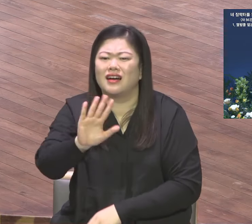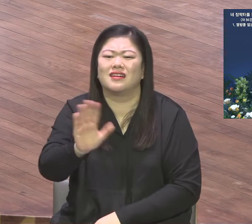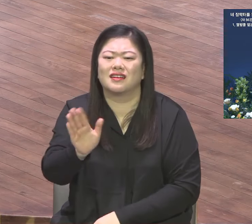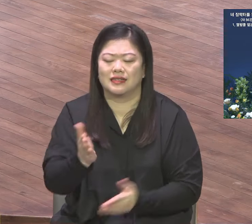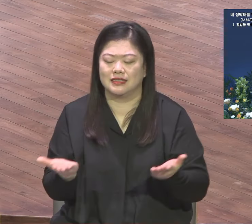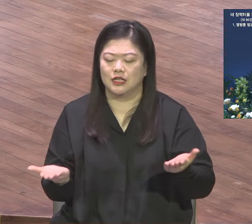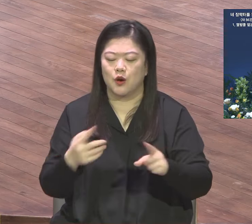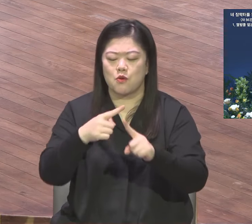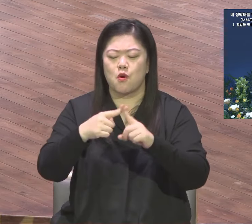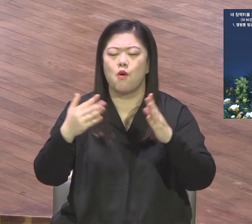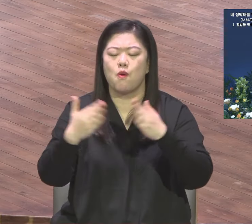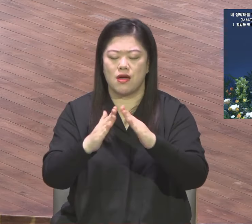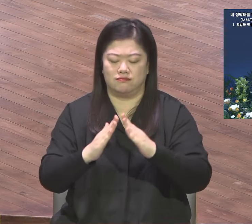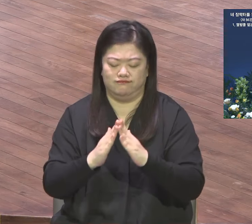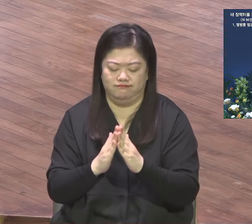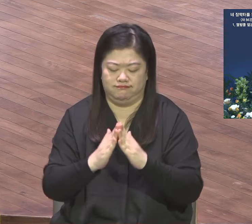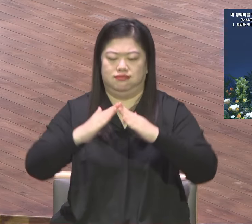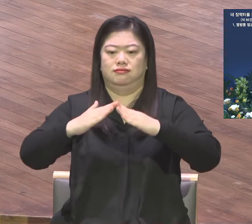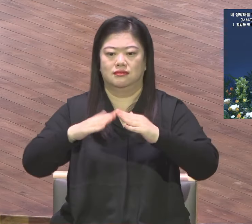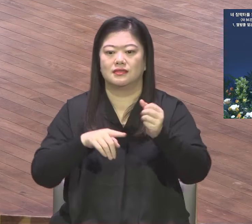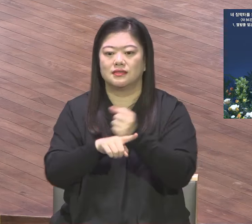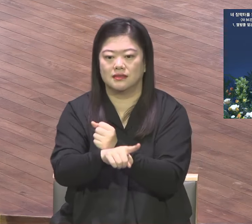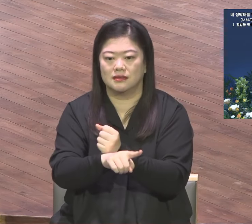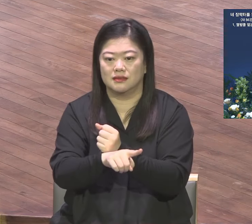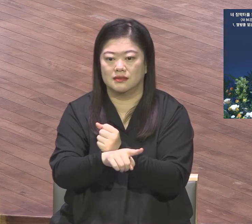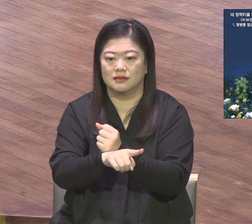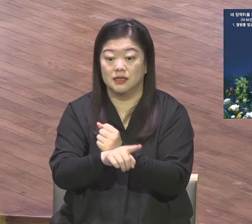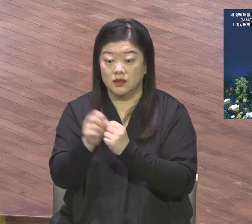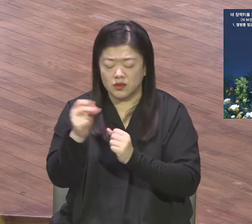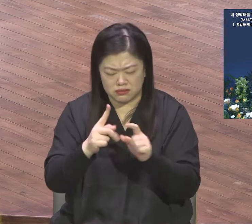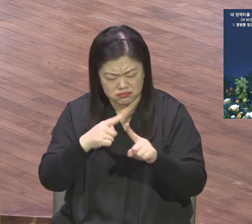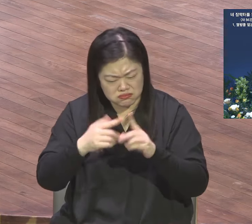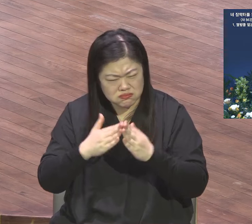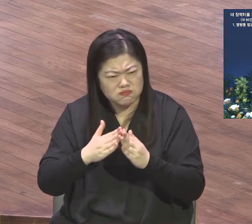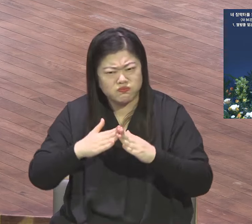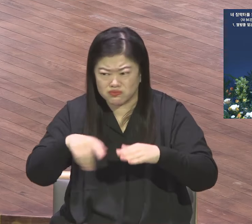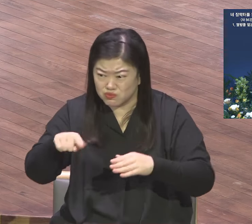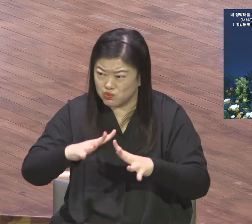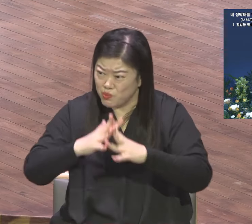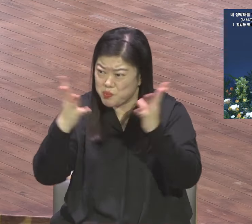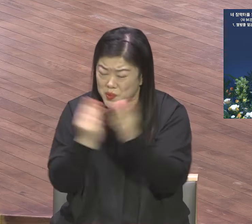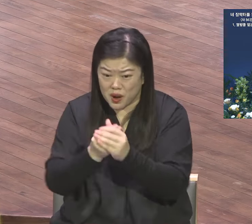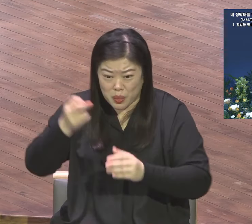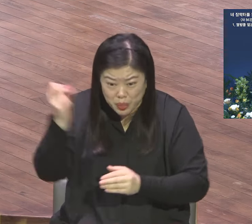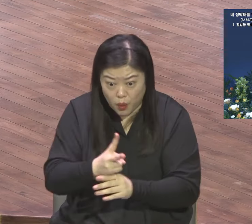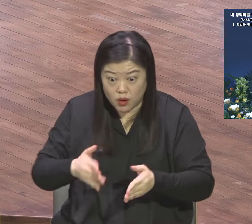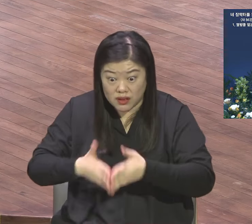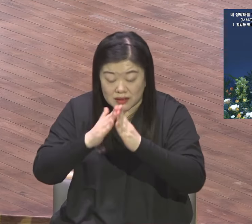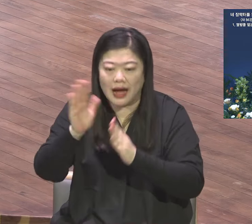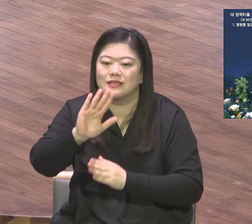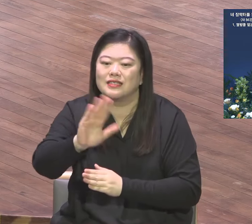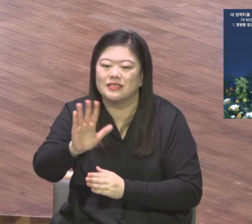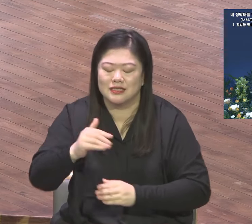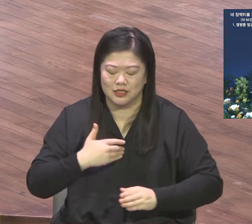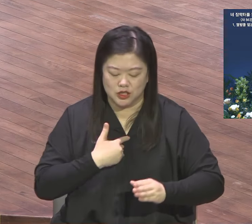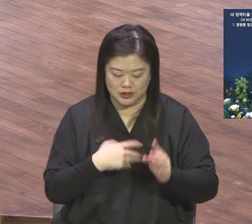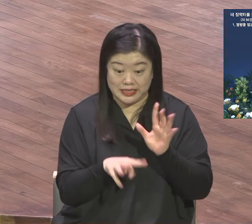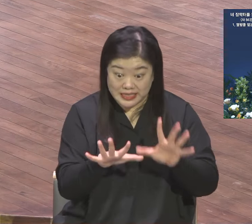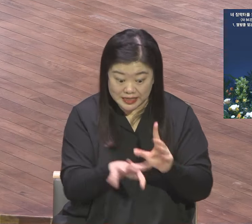교회의 이 시간표를 보면 321조 3운동을 본격적으로 확산시키는 체험을 해봐라. 응답을